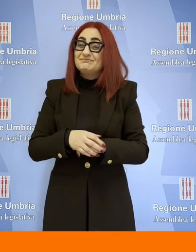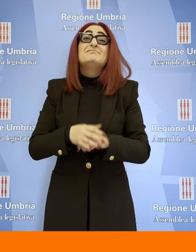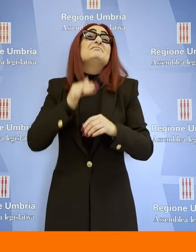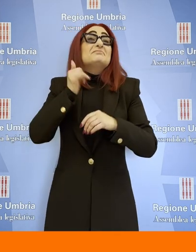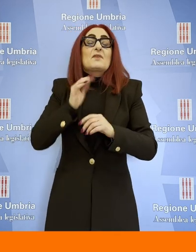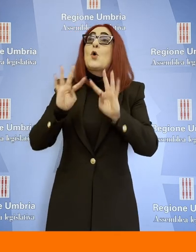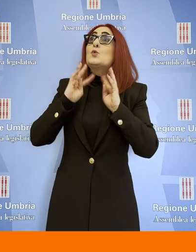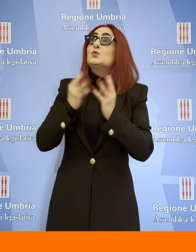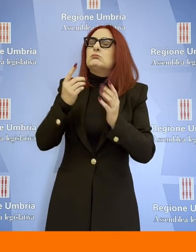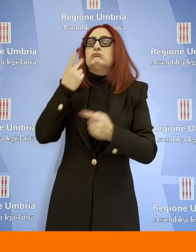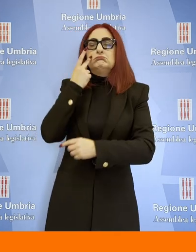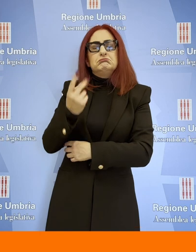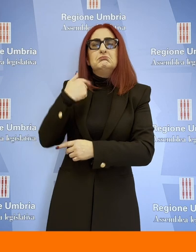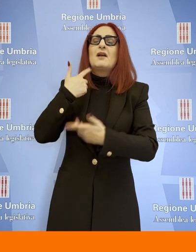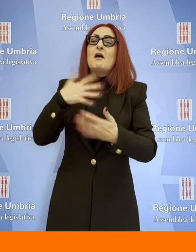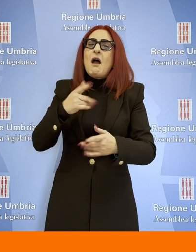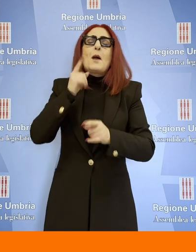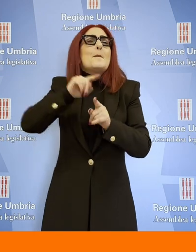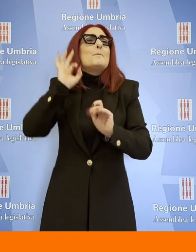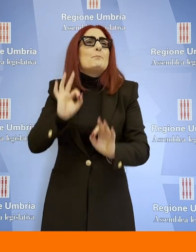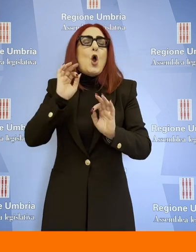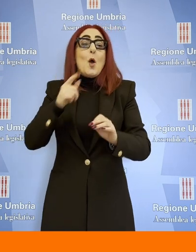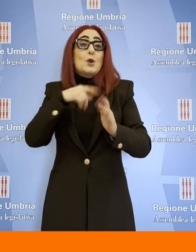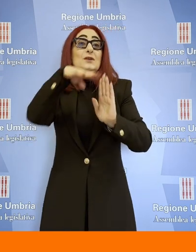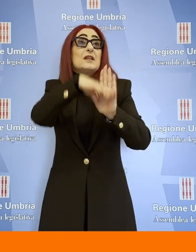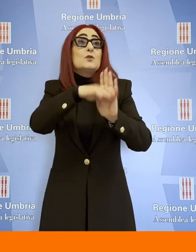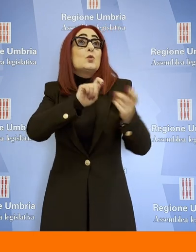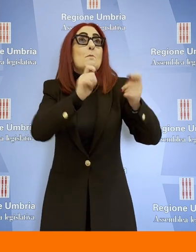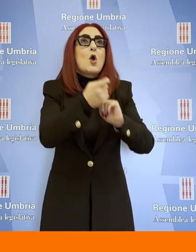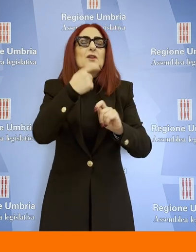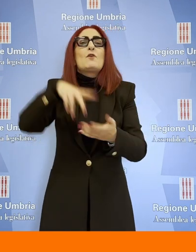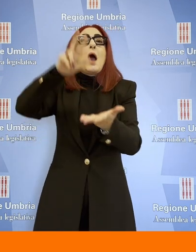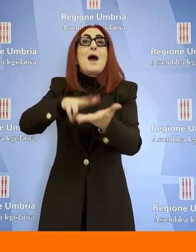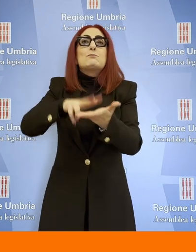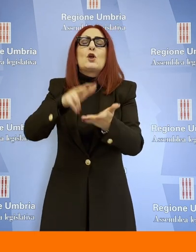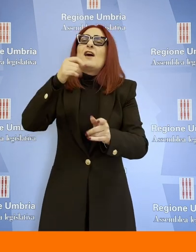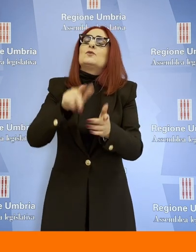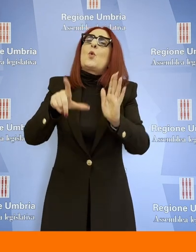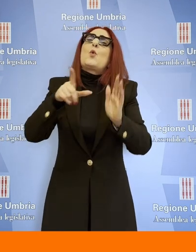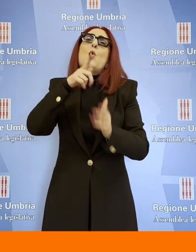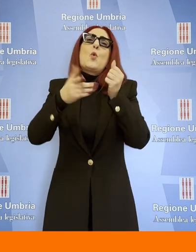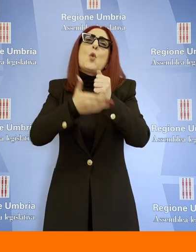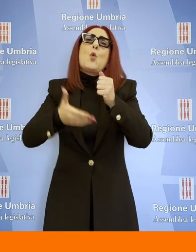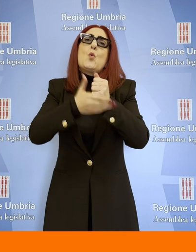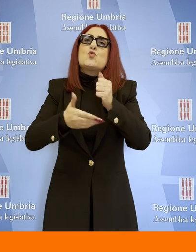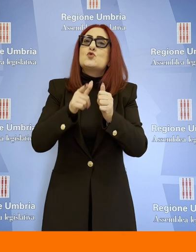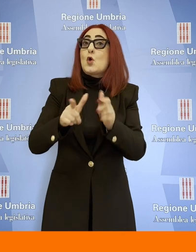'unanimità da tutto il Consiglio lo scorso luglio sicuramente è un dato molto importante,